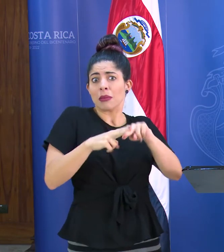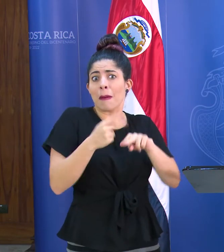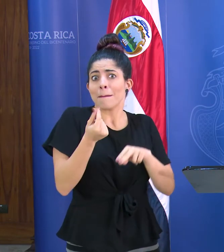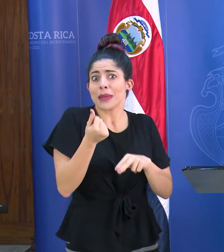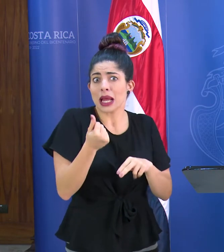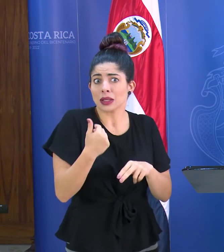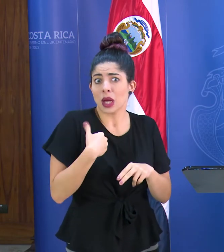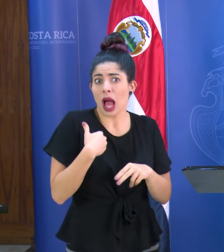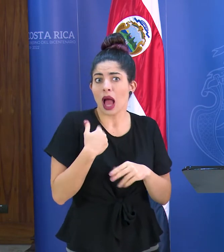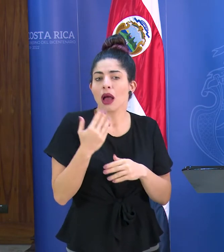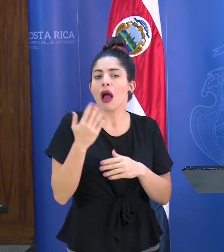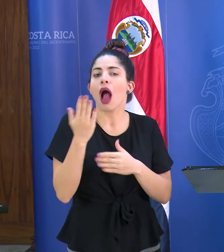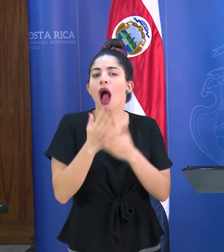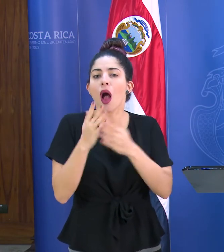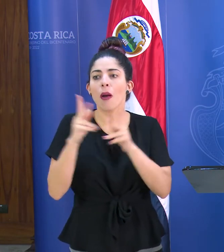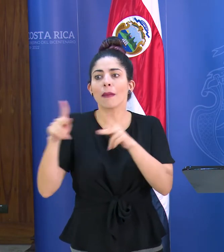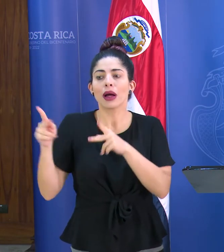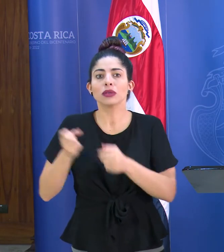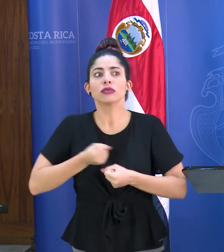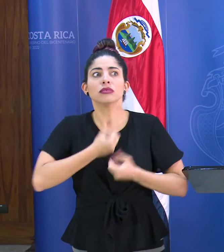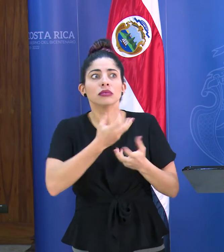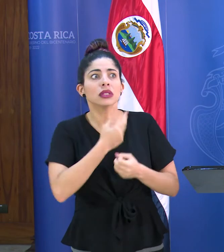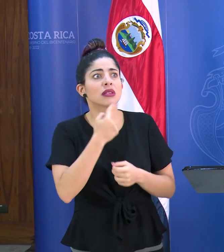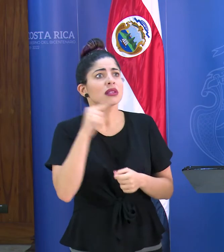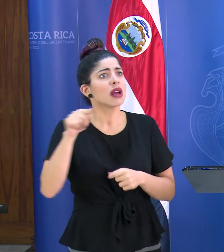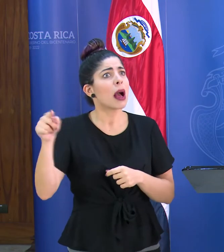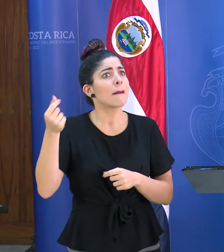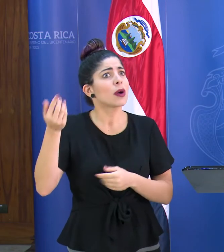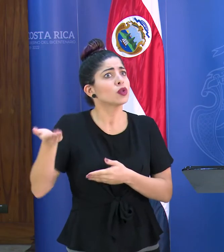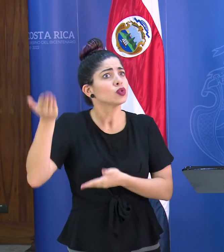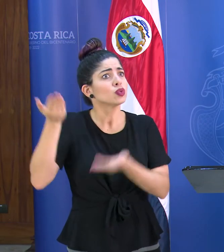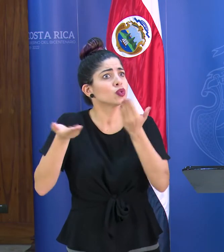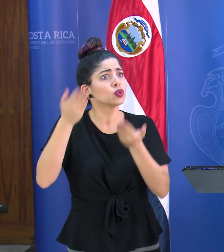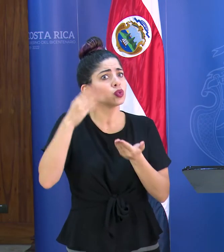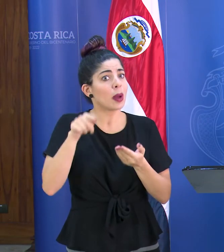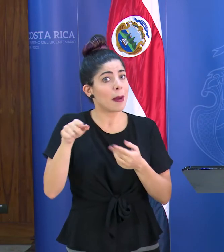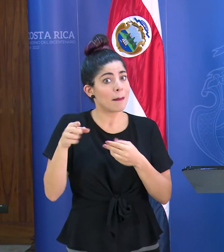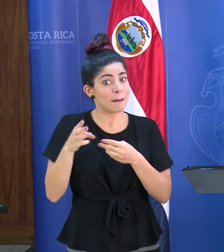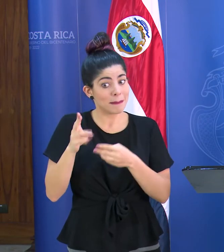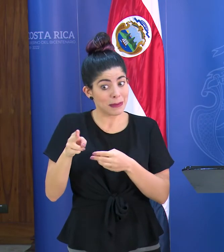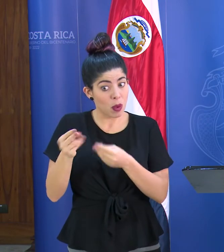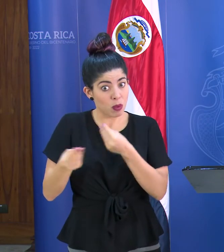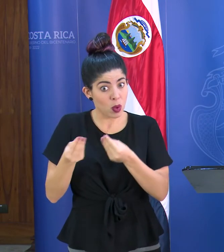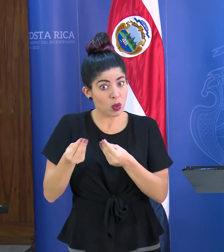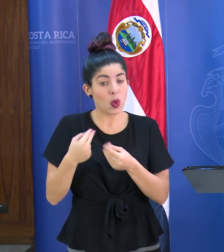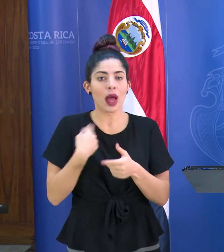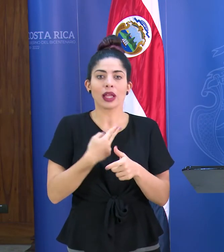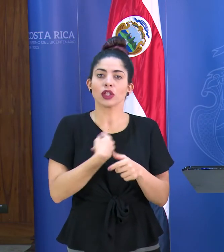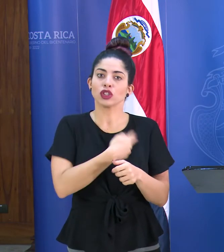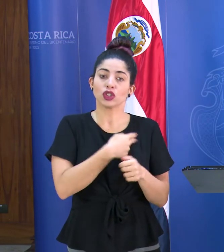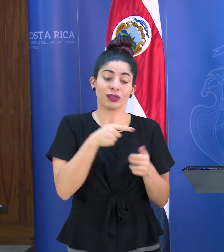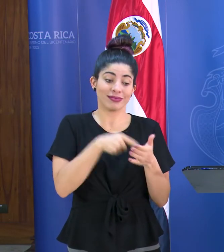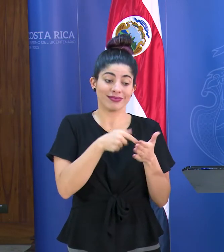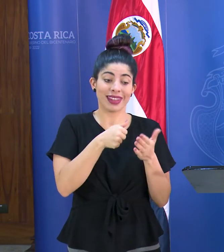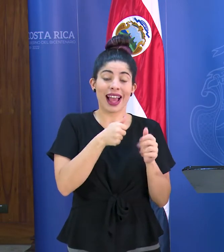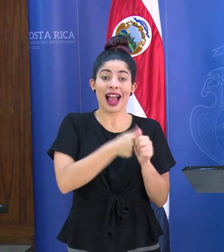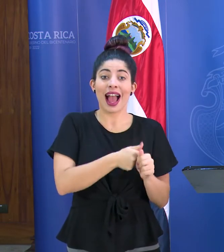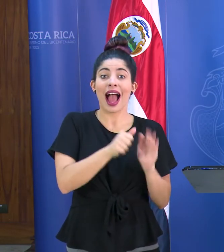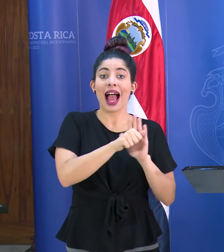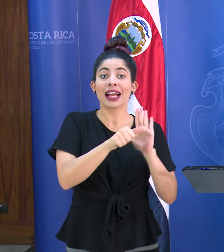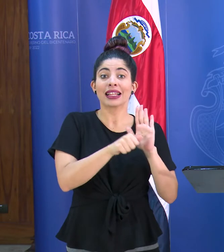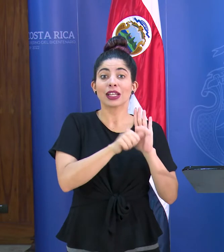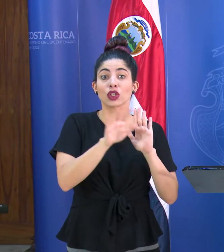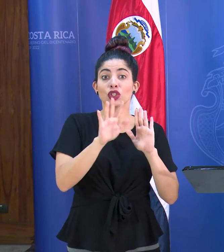ha venido, digamos, lo han venido manifestando algunas personas, nos veríamos obligados por medio del artículo 5 de la Ley de Promoción de la